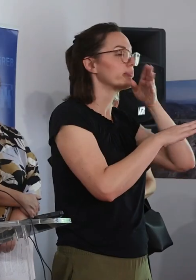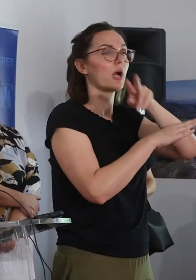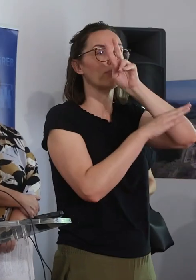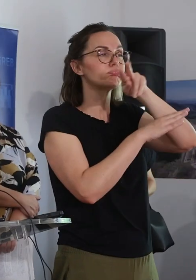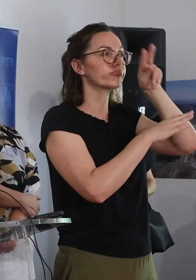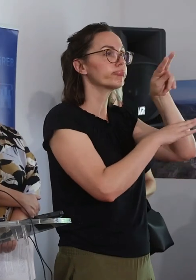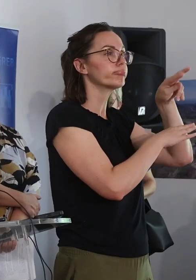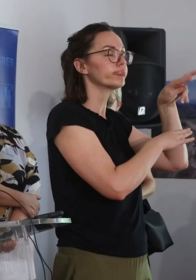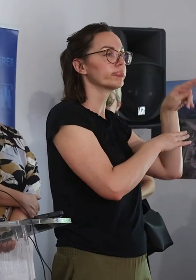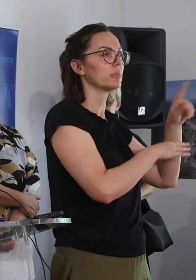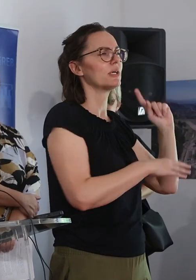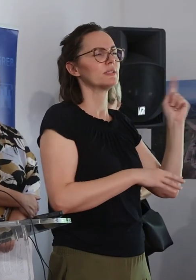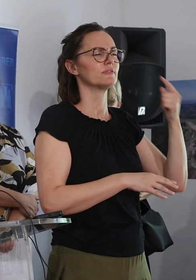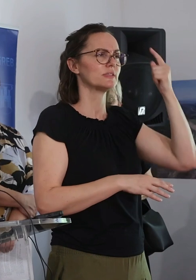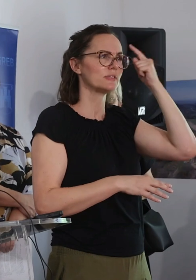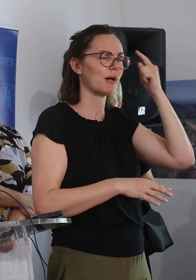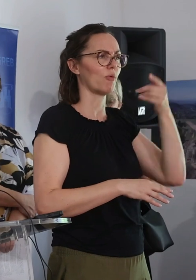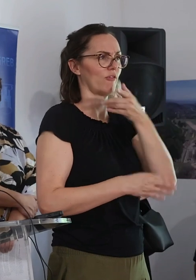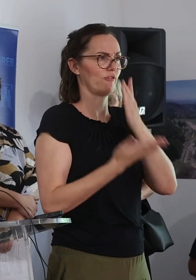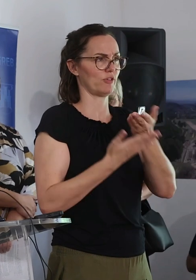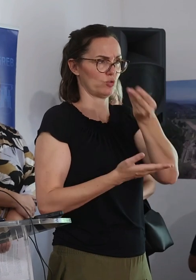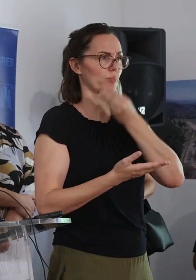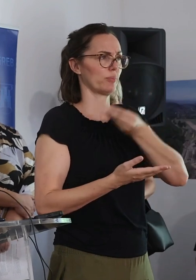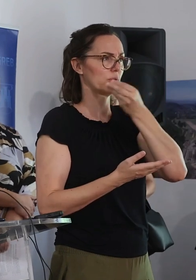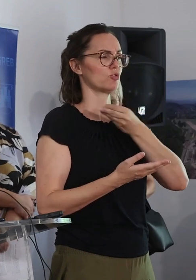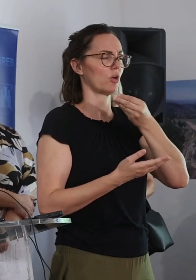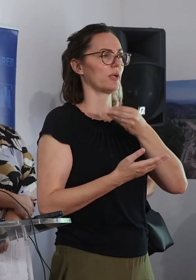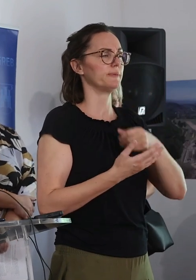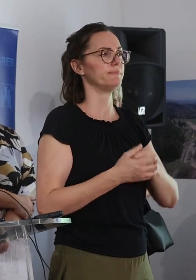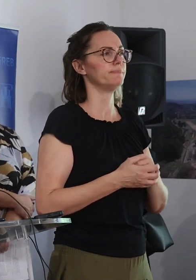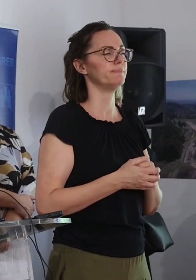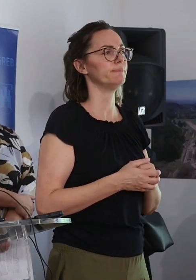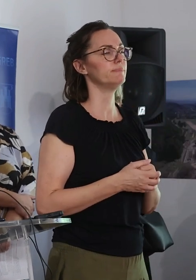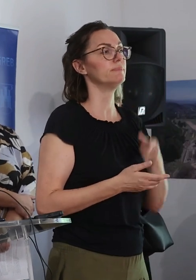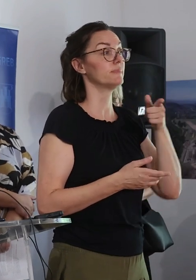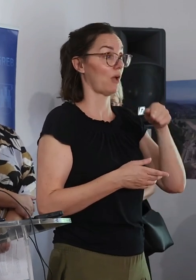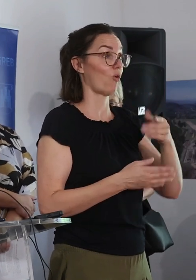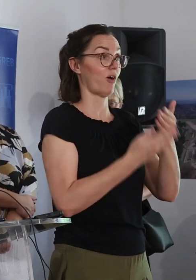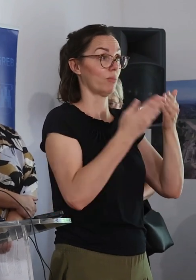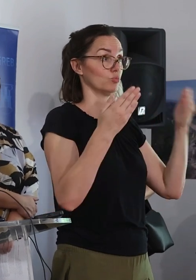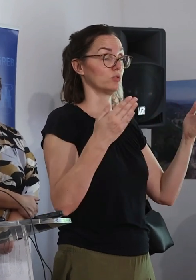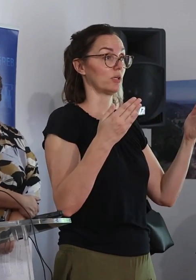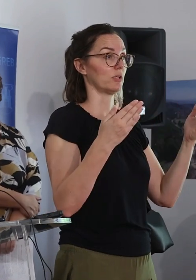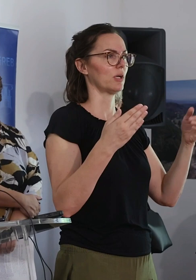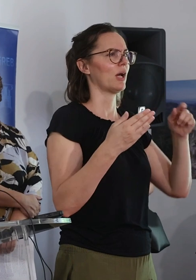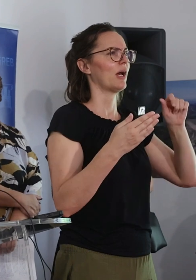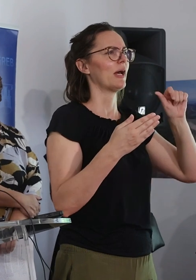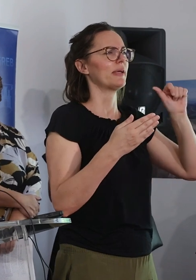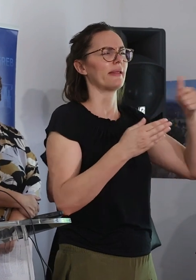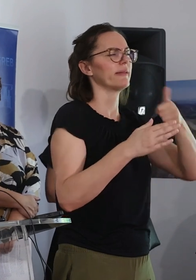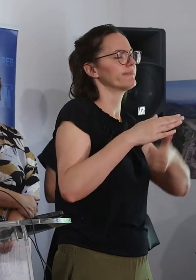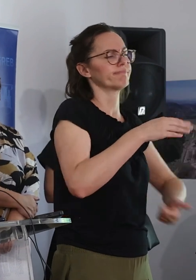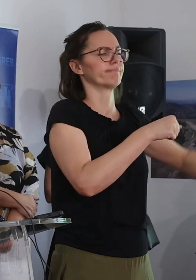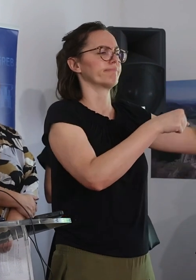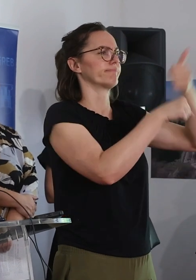naše baštine. Ono što svi znamo, što je već rečeno i o strani državnog tajnika, je da je Arheološki muzej zapravo jedna od perjanica